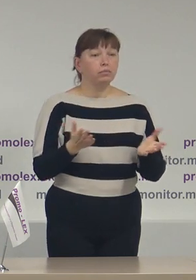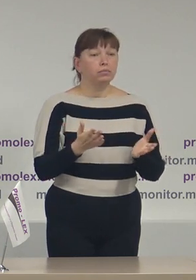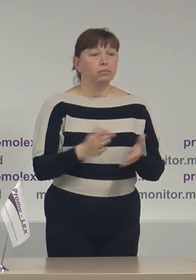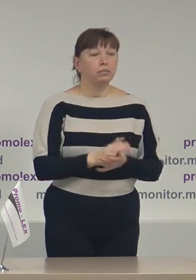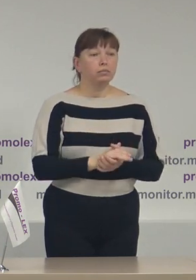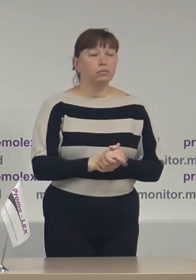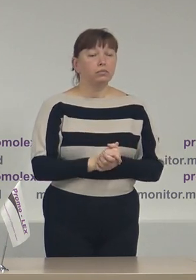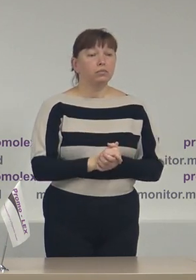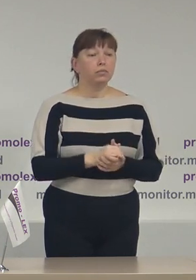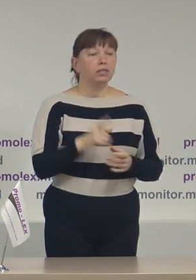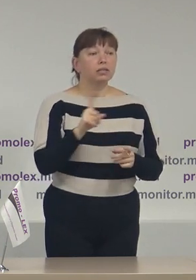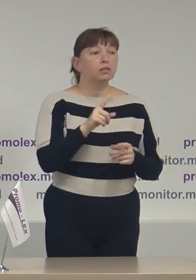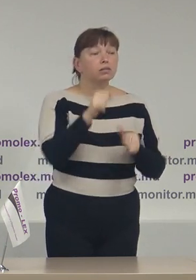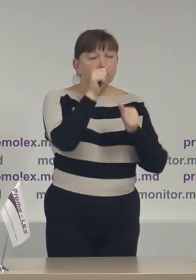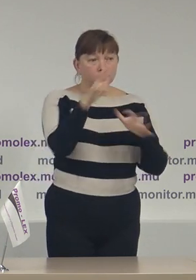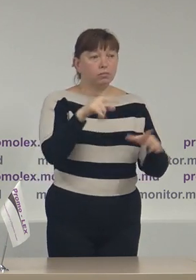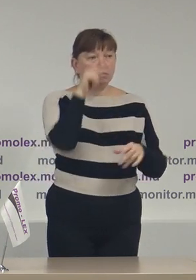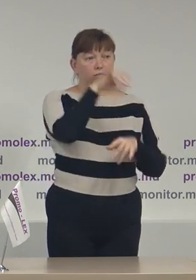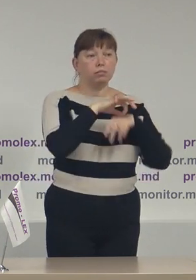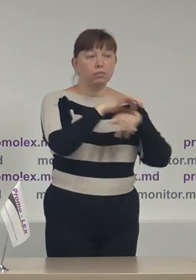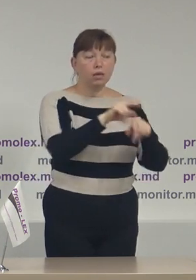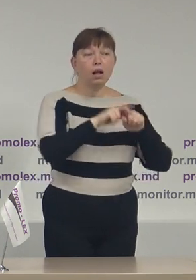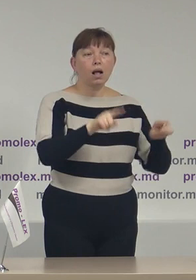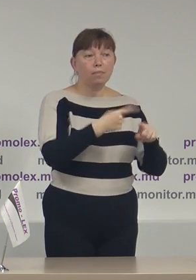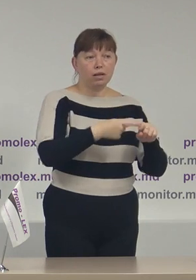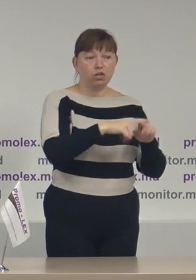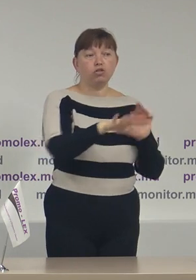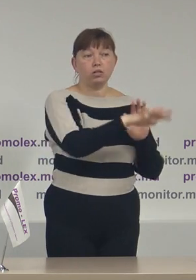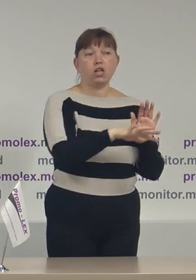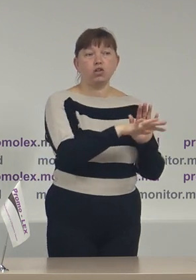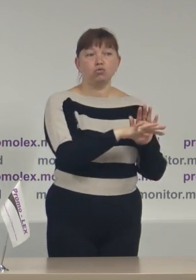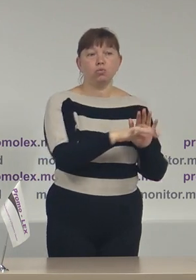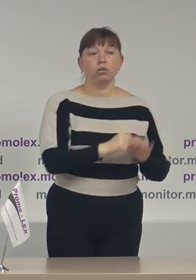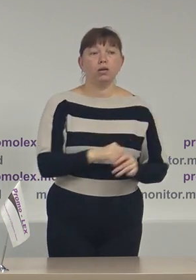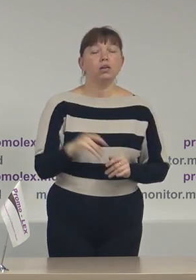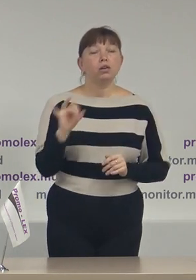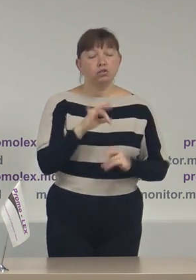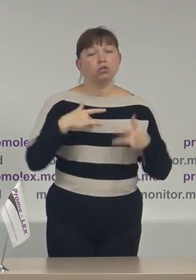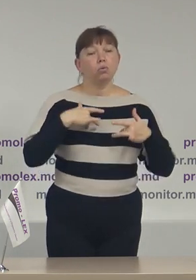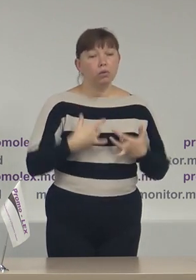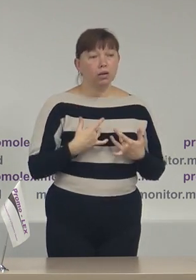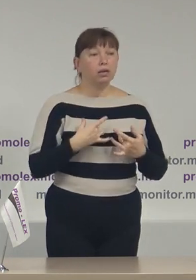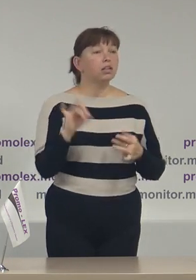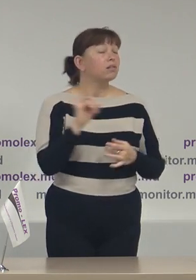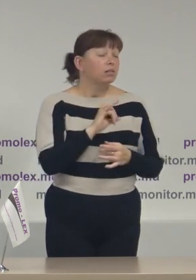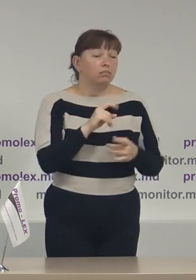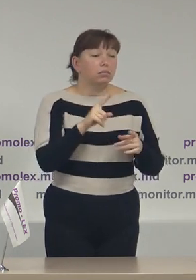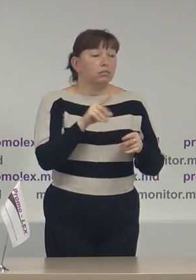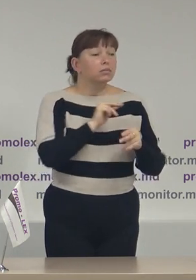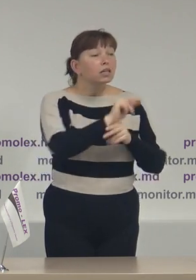facă nici campanie electorală în această regiune și, cu regret, nici educație